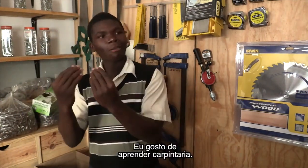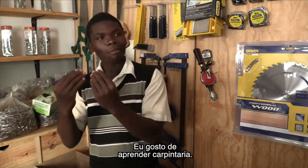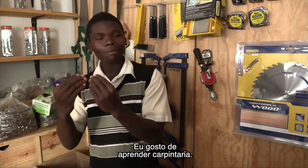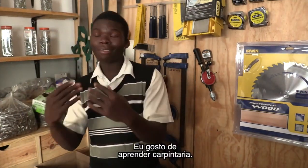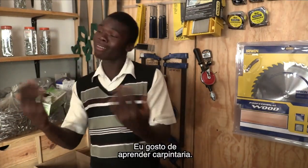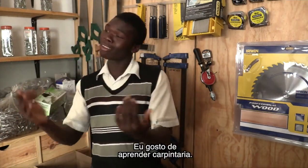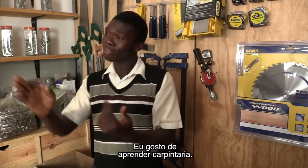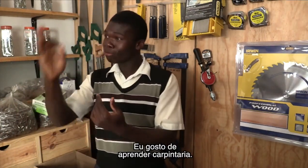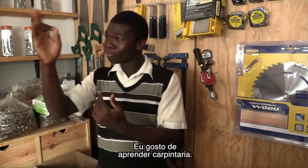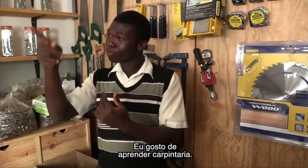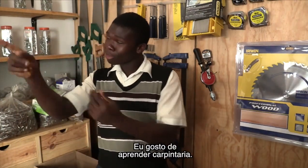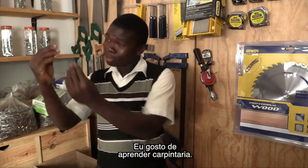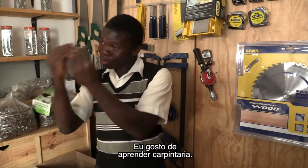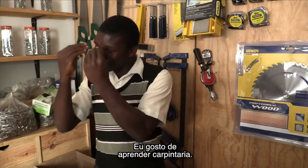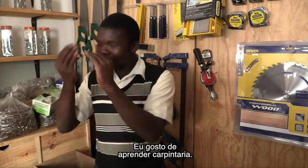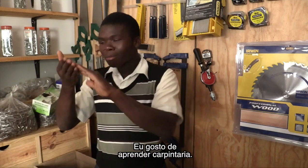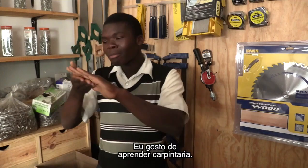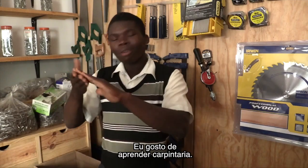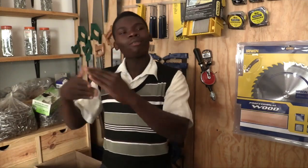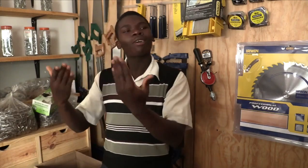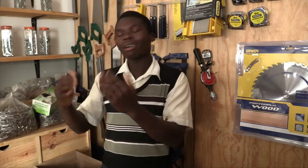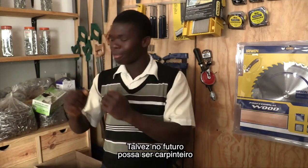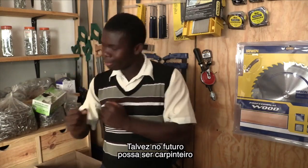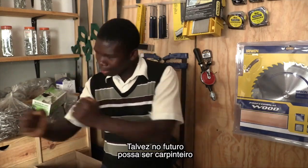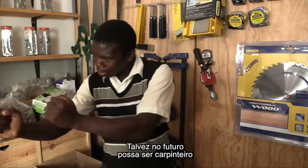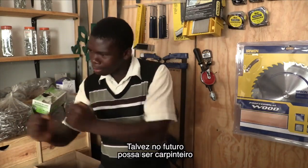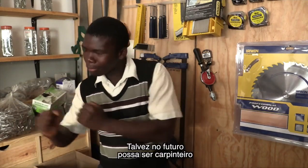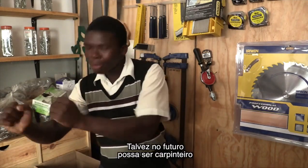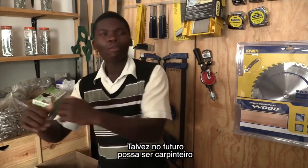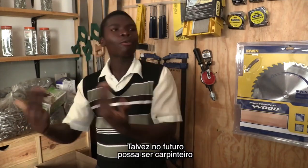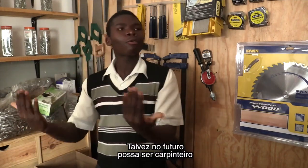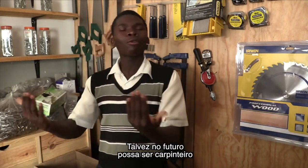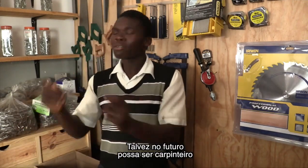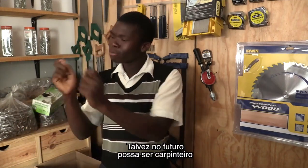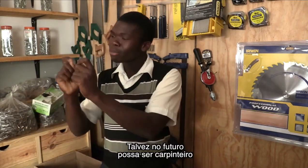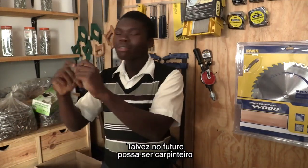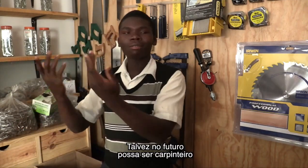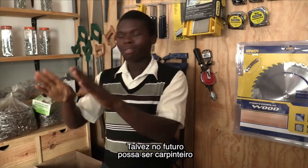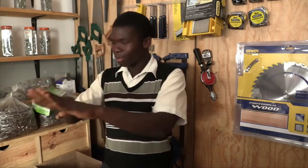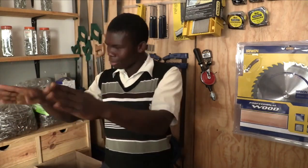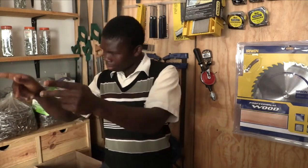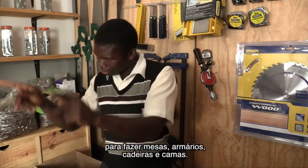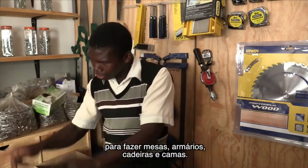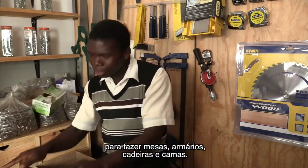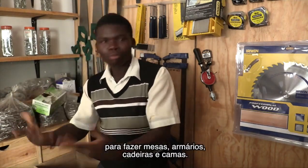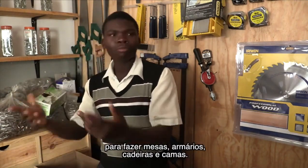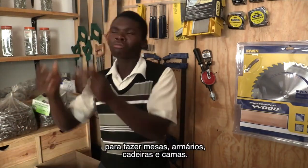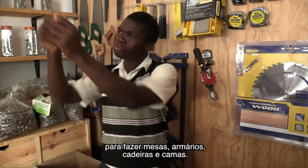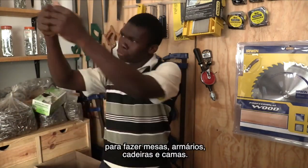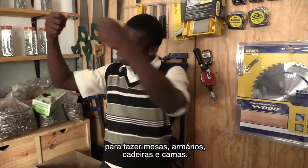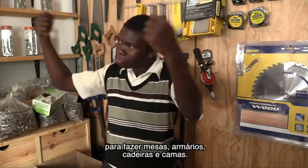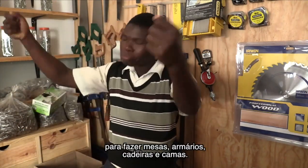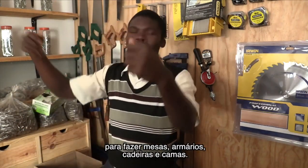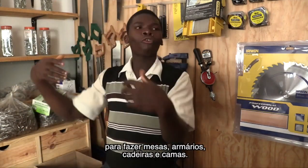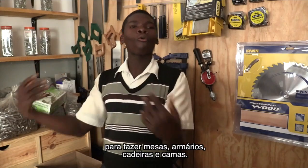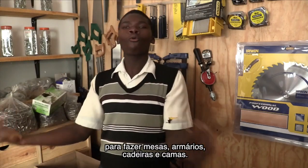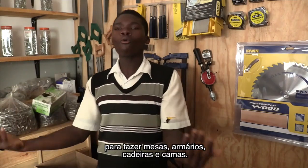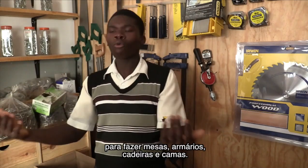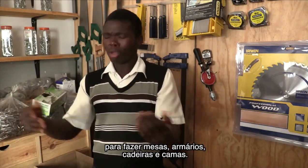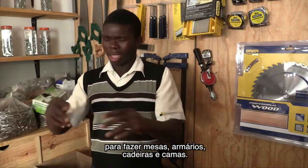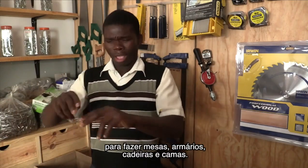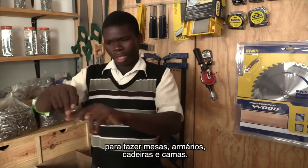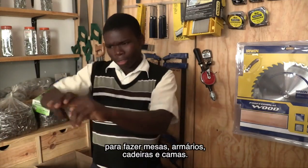Eu gosto de aprender carpintaria Talvez no futuro possa ser um carpinteiro Para fazer mesas, armários,